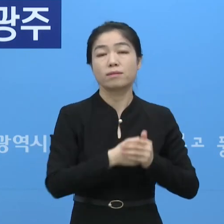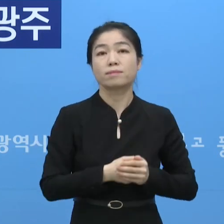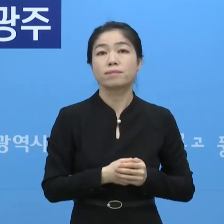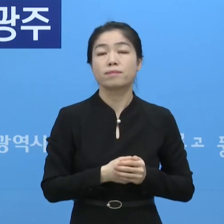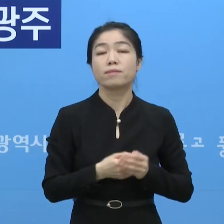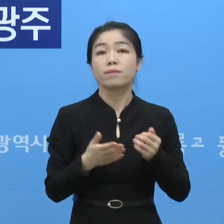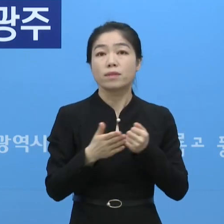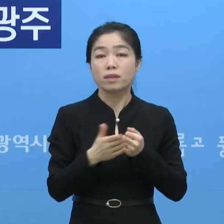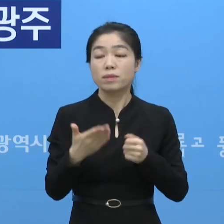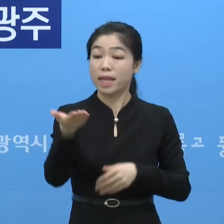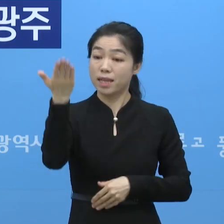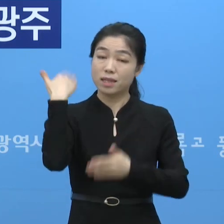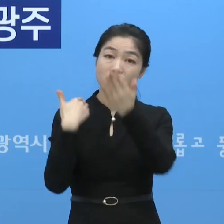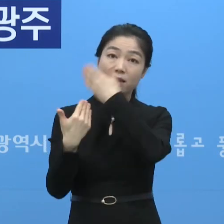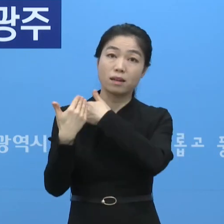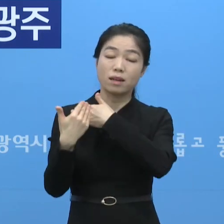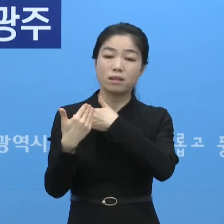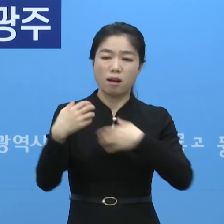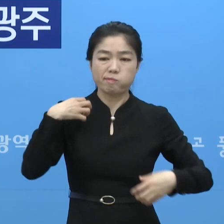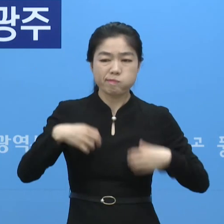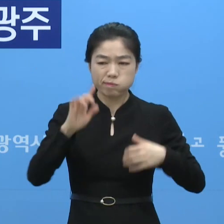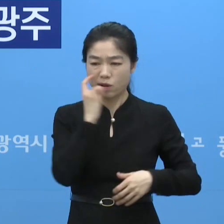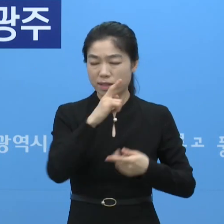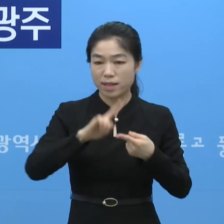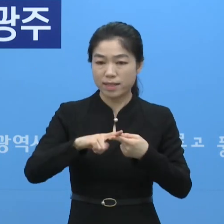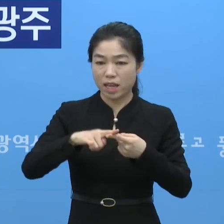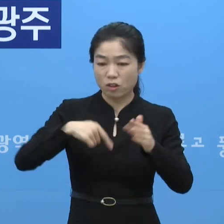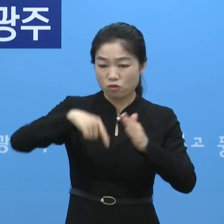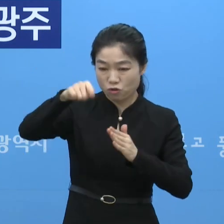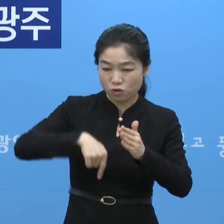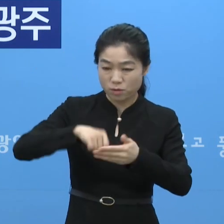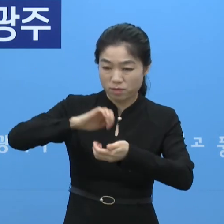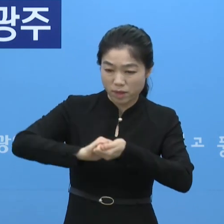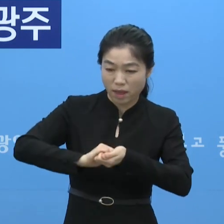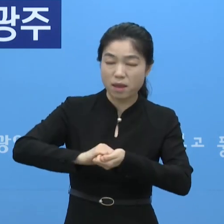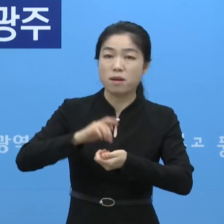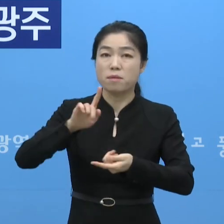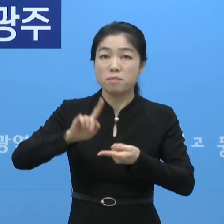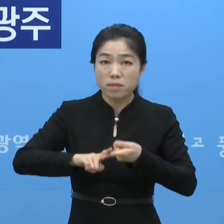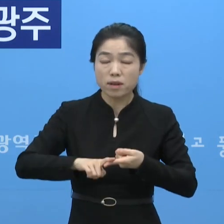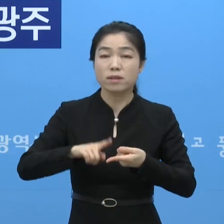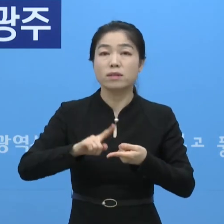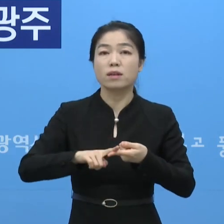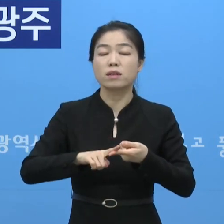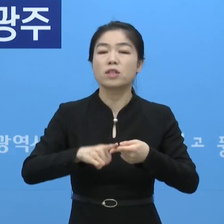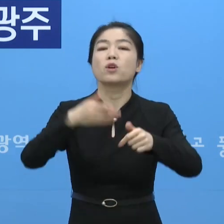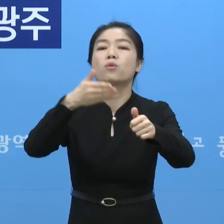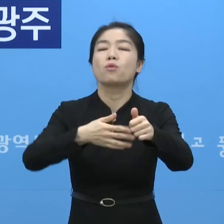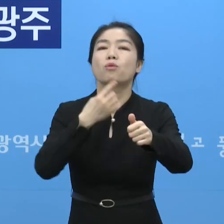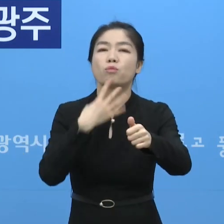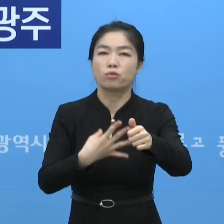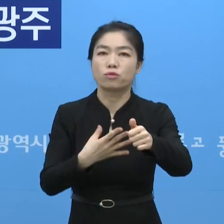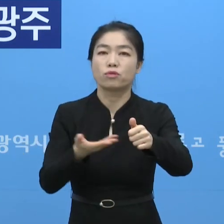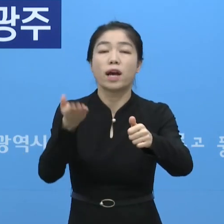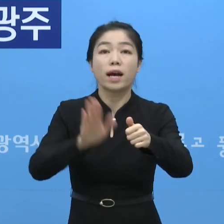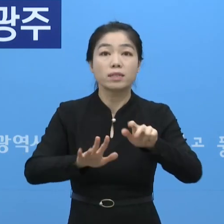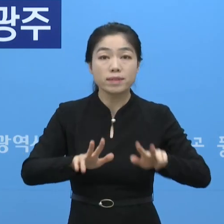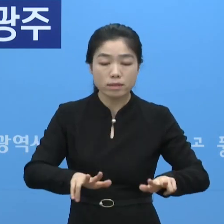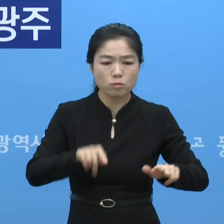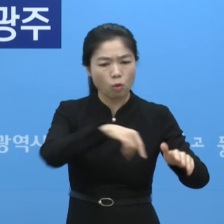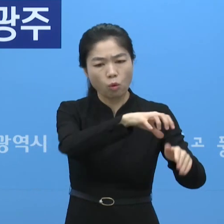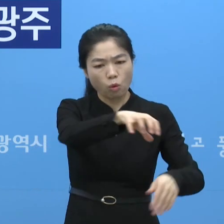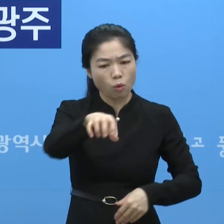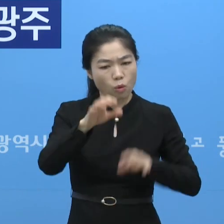사실은 그 이전에 증상 확인에 대한 출입 제한 문제라든지 방역 관리 지정 운영도 공고사항에 있었는데요. 이 부분이